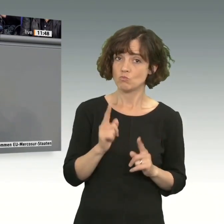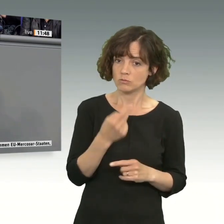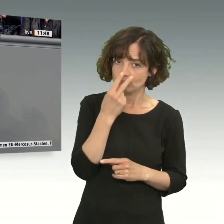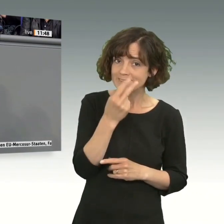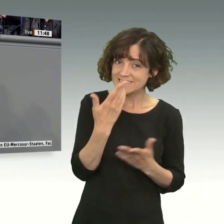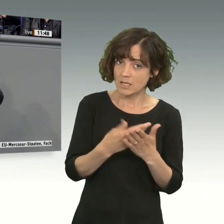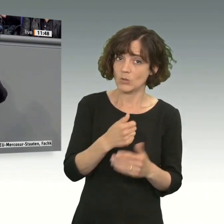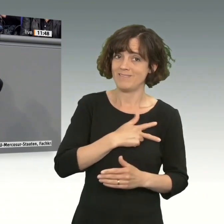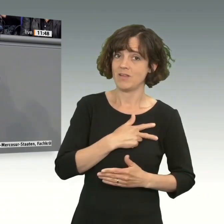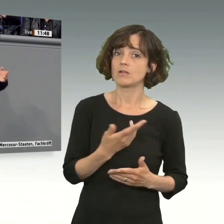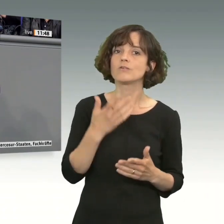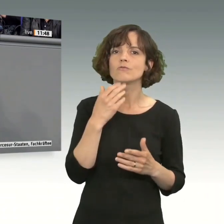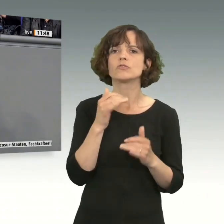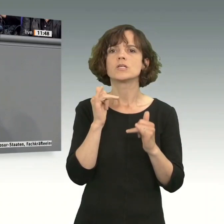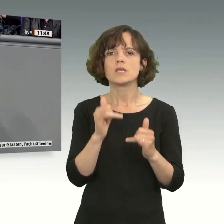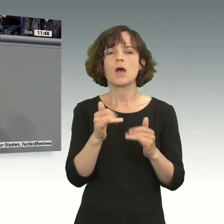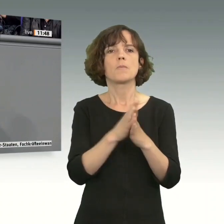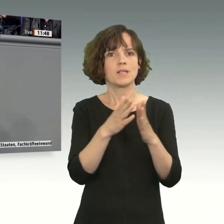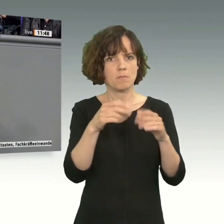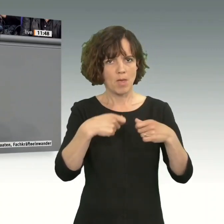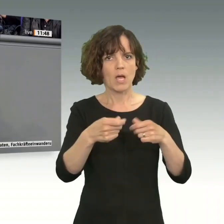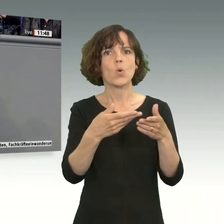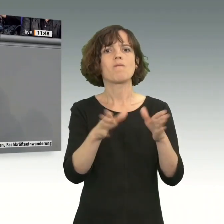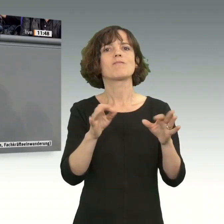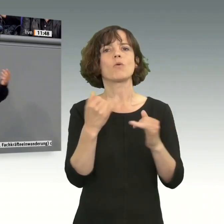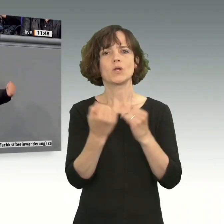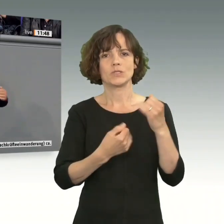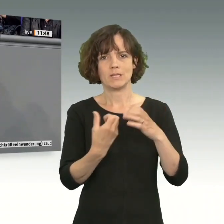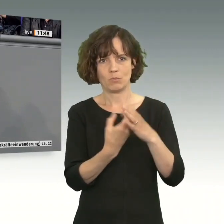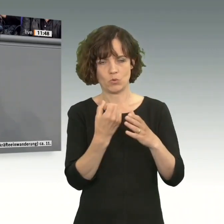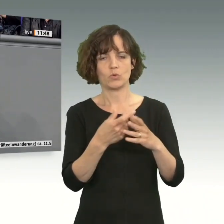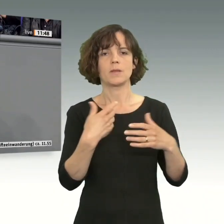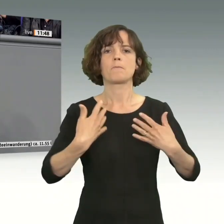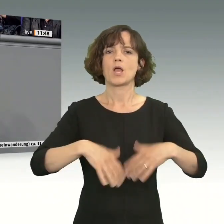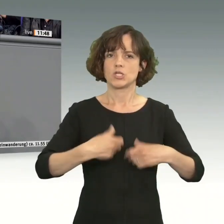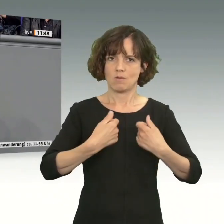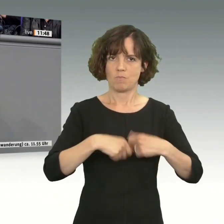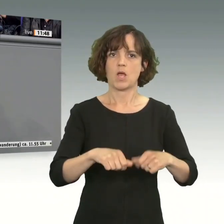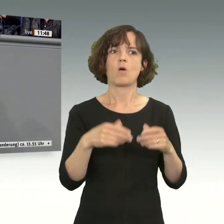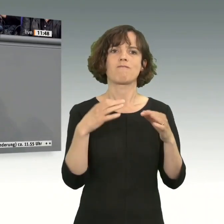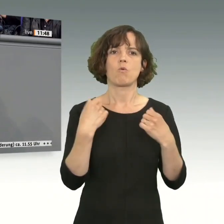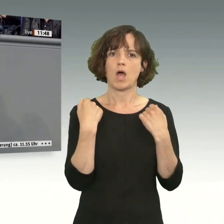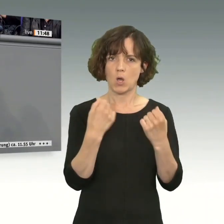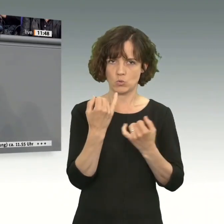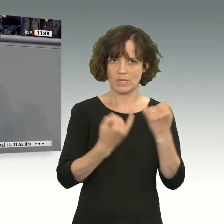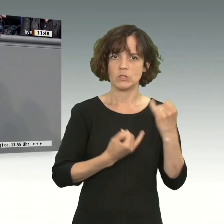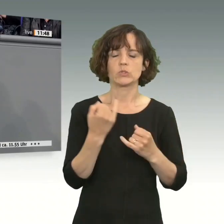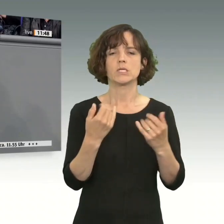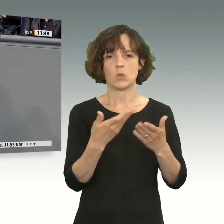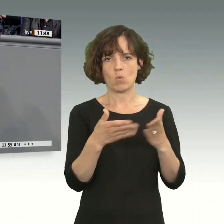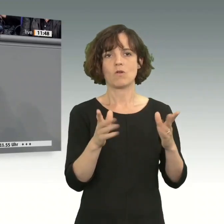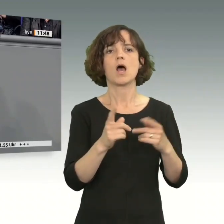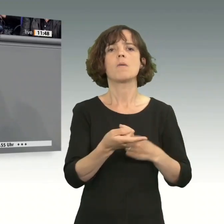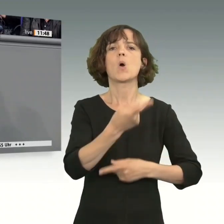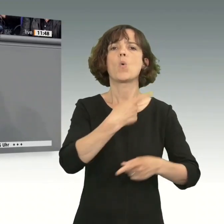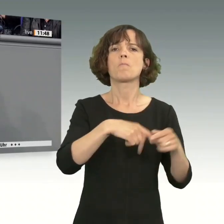Wahrheit. Sie wollen ja, öffnet eure Märkte für unsere Industrieprodukte, für unseren Maschinenbau, für unsere Automobilindustrie. Aber bei den